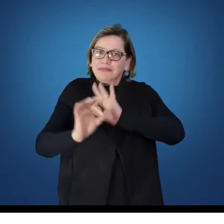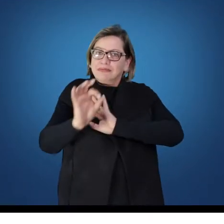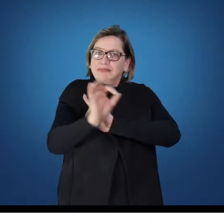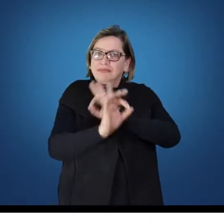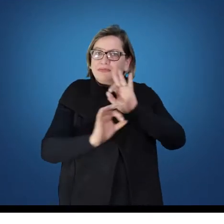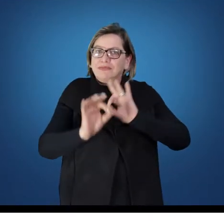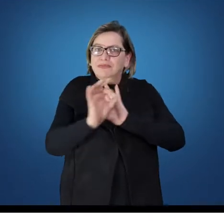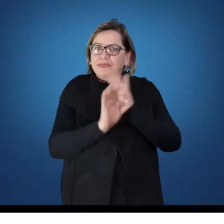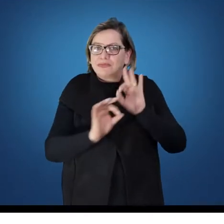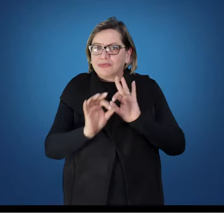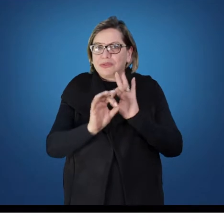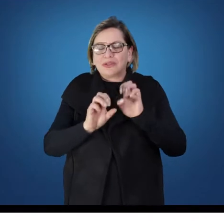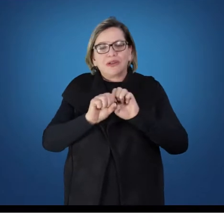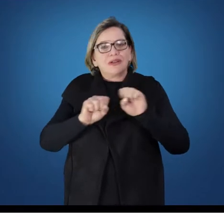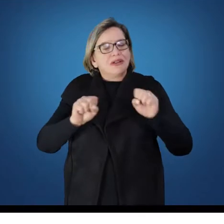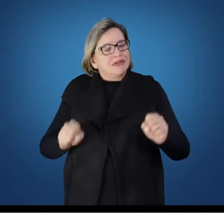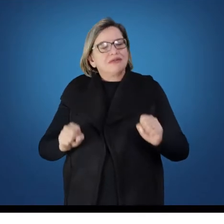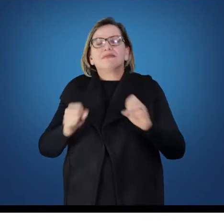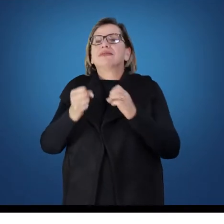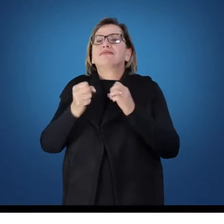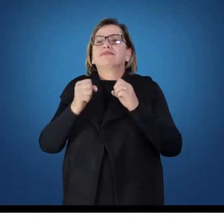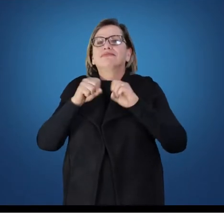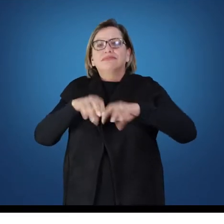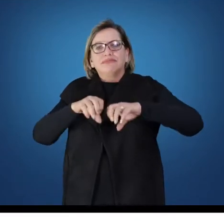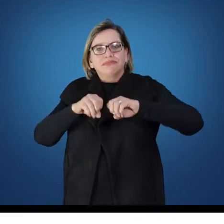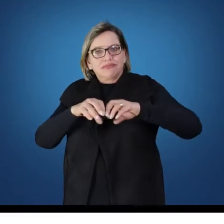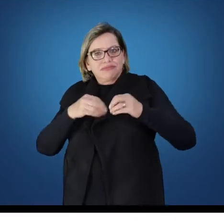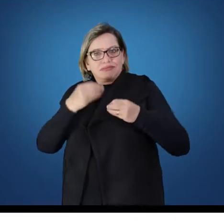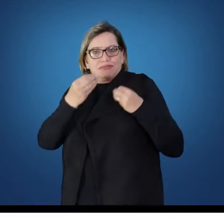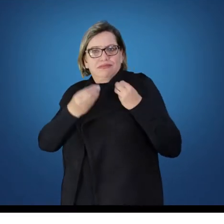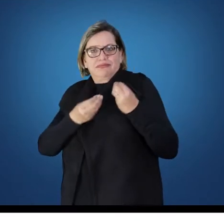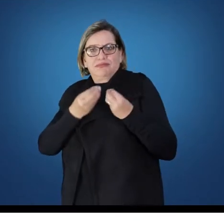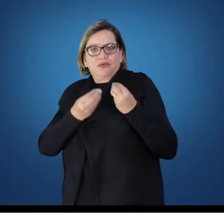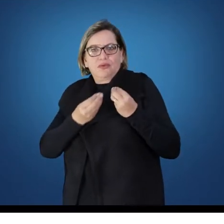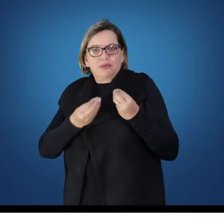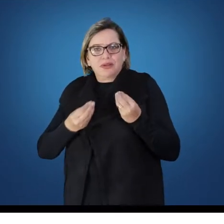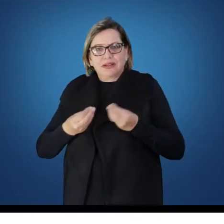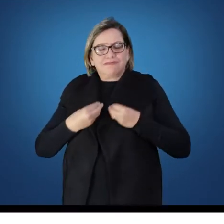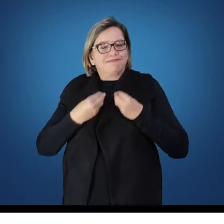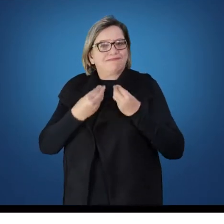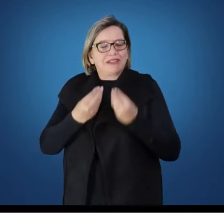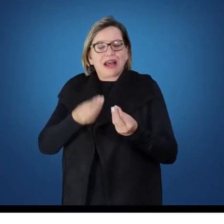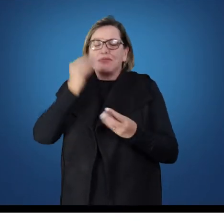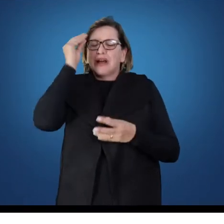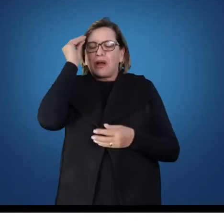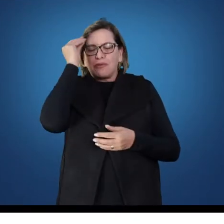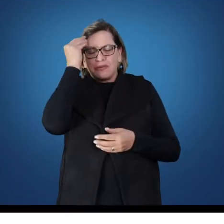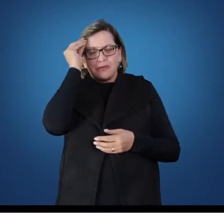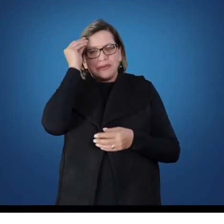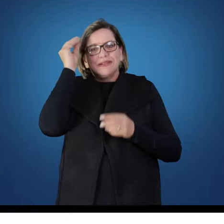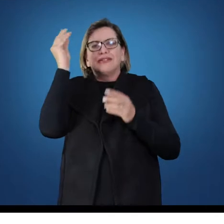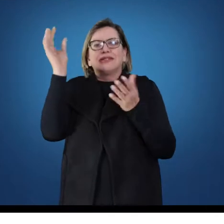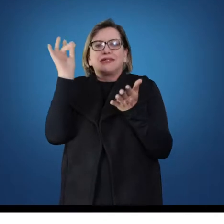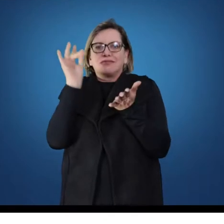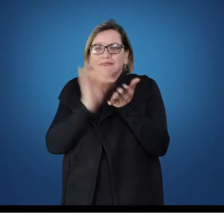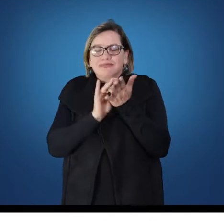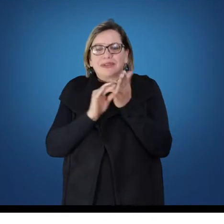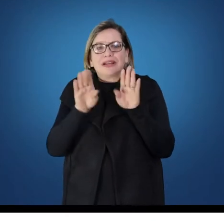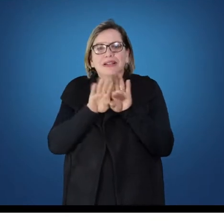nosso sistema educacional no sentido de proporcionar uma compreensão da realidade e da estrutura socioeconômica do Brasil